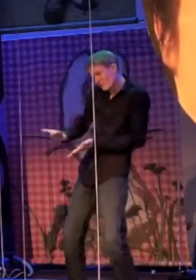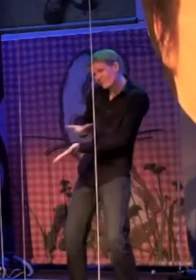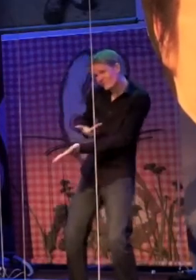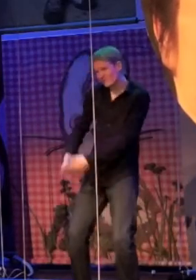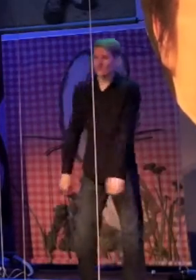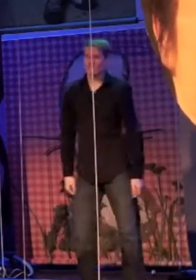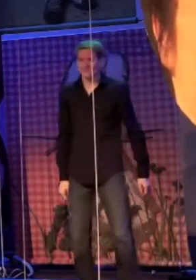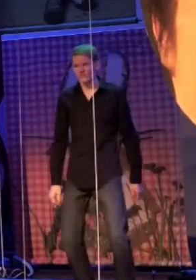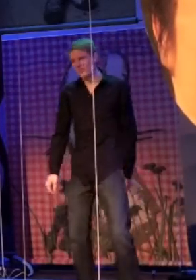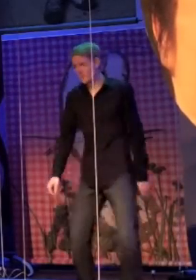elkaar.